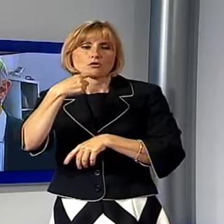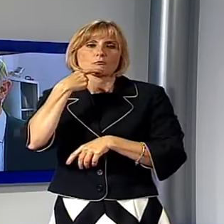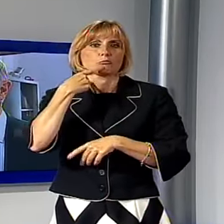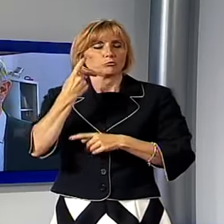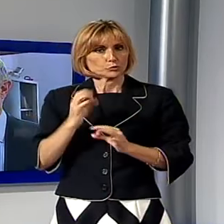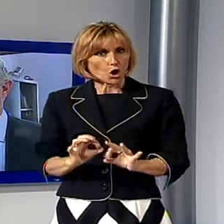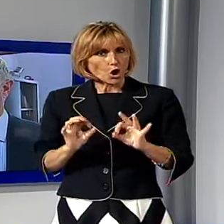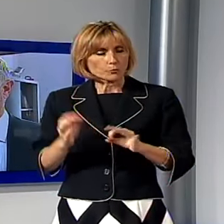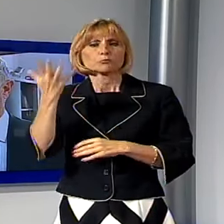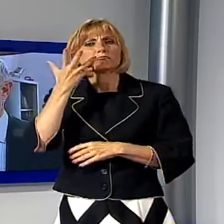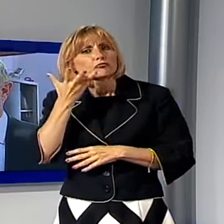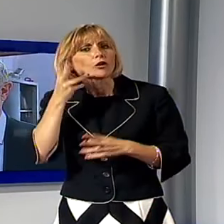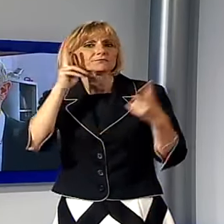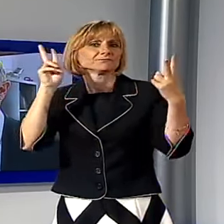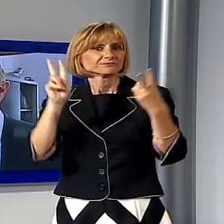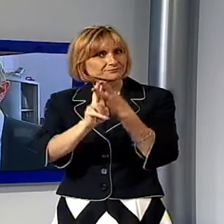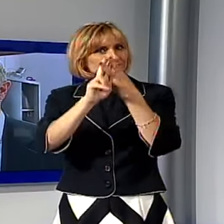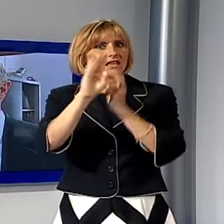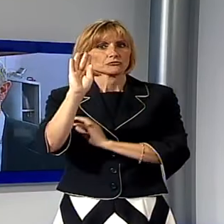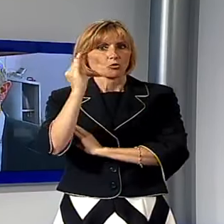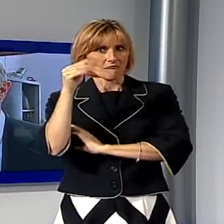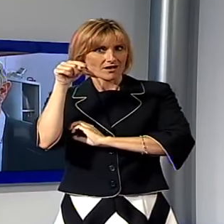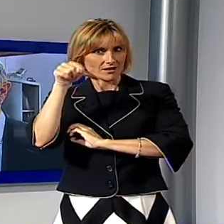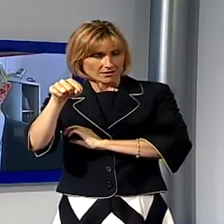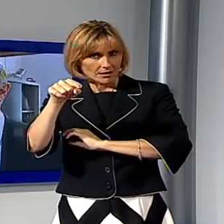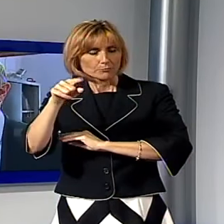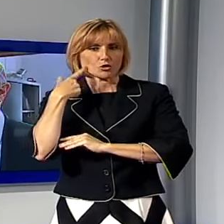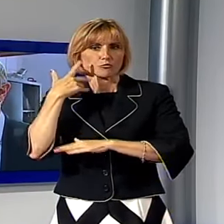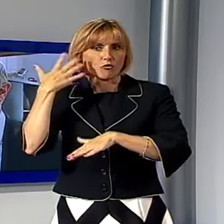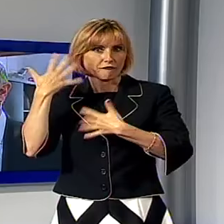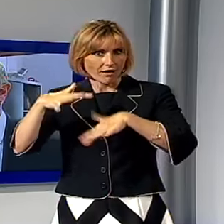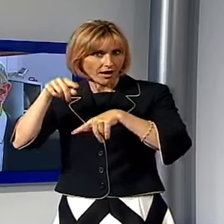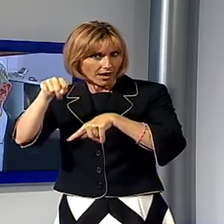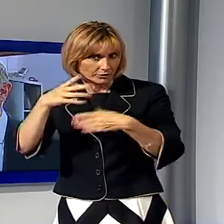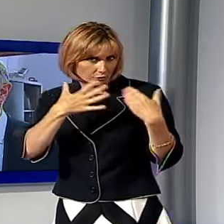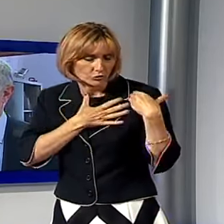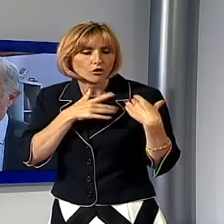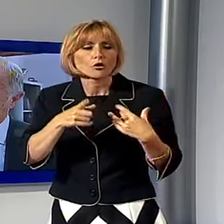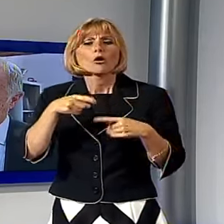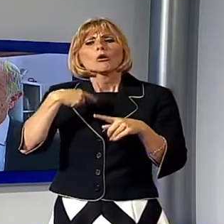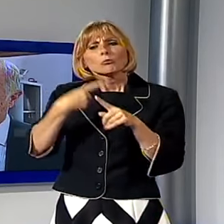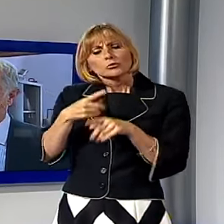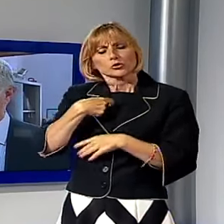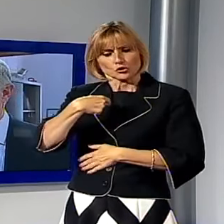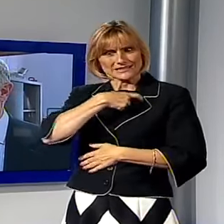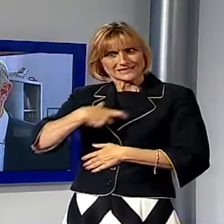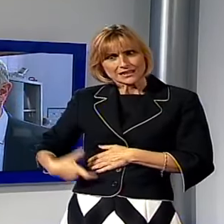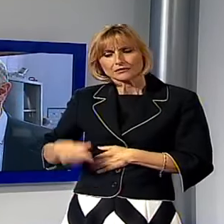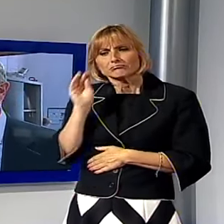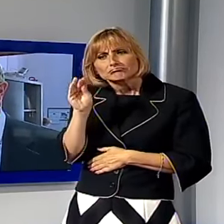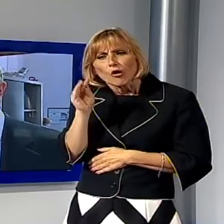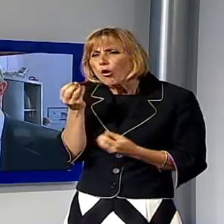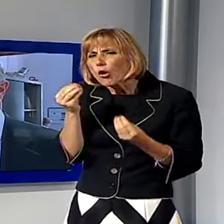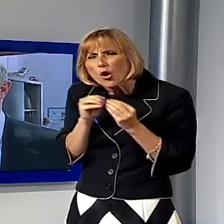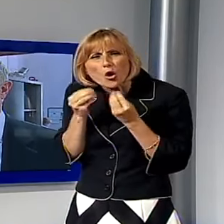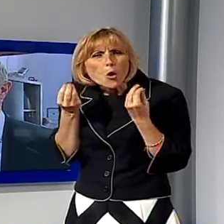volerlo incontrare il ragazzo esecutore del fatto ma per cercare di capire le dinamiche da sindaco ma anche da specialista